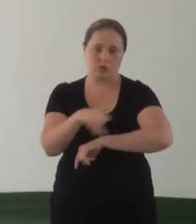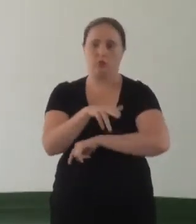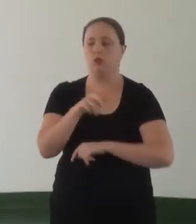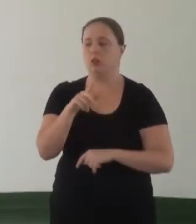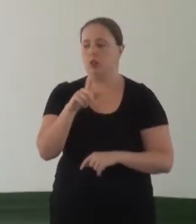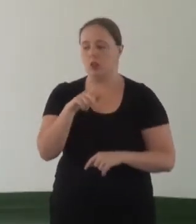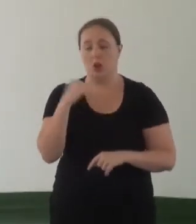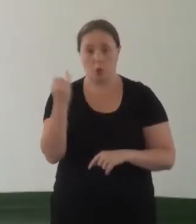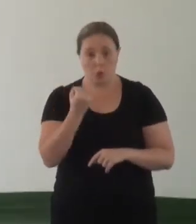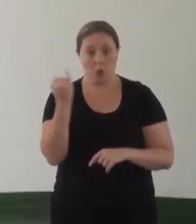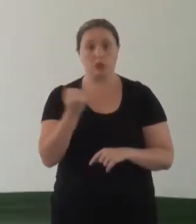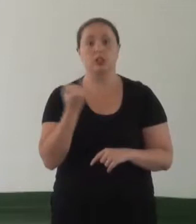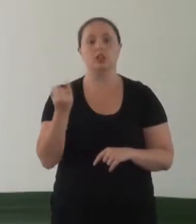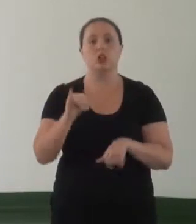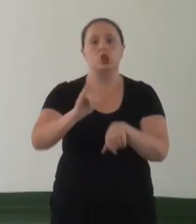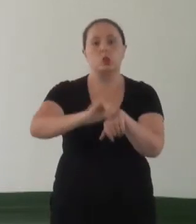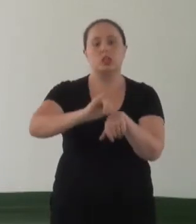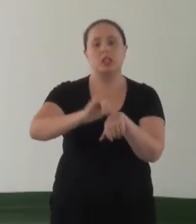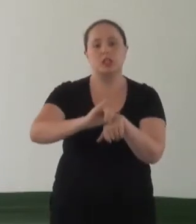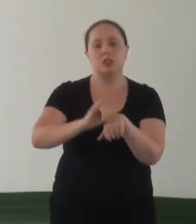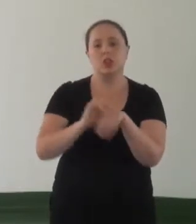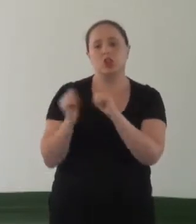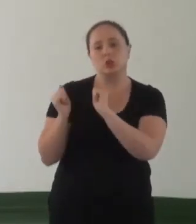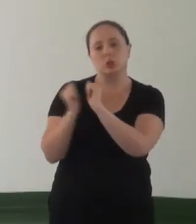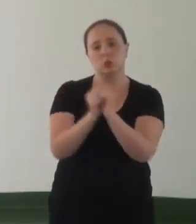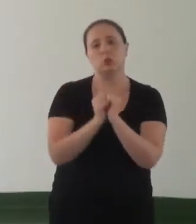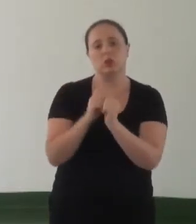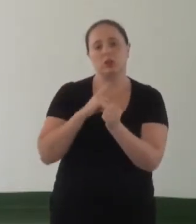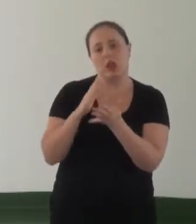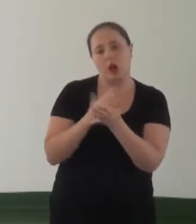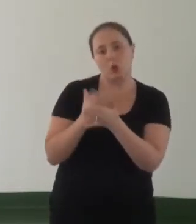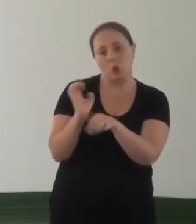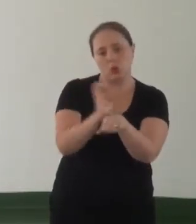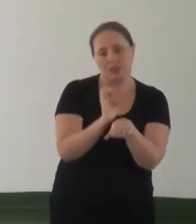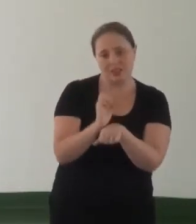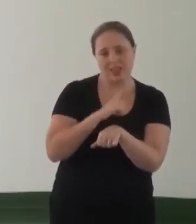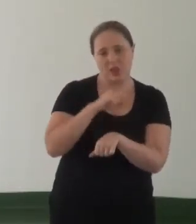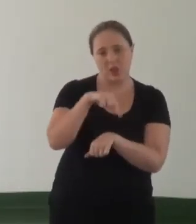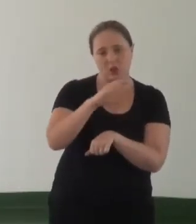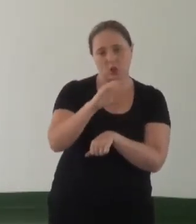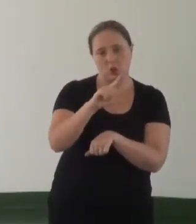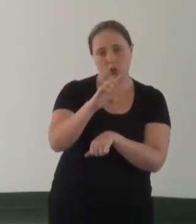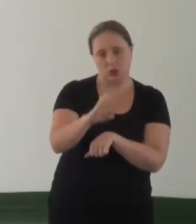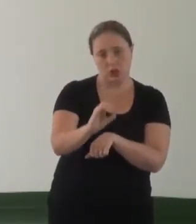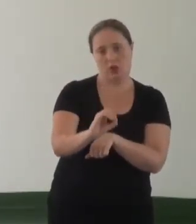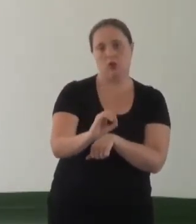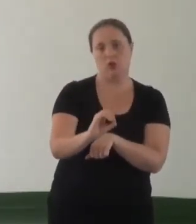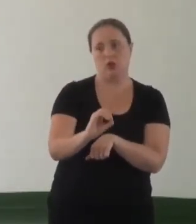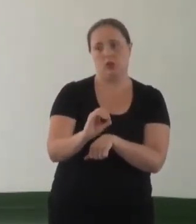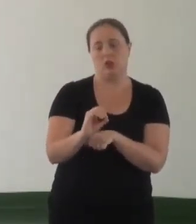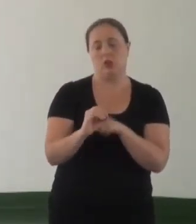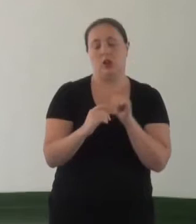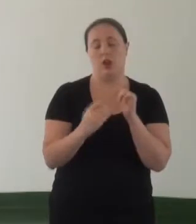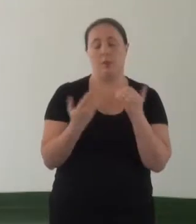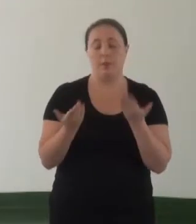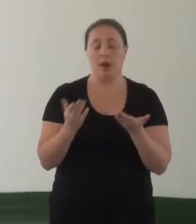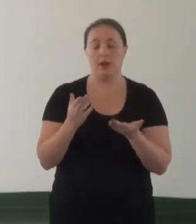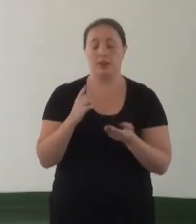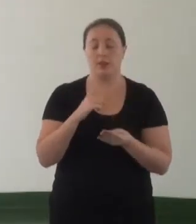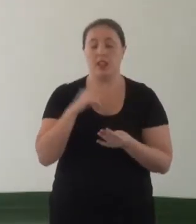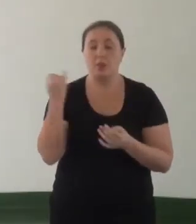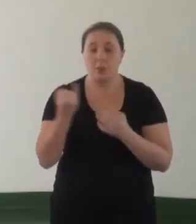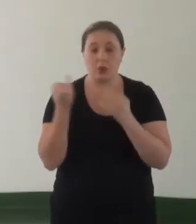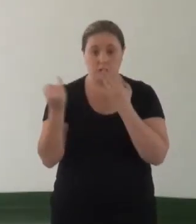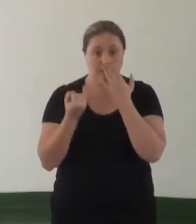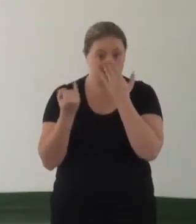importância que esse Centro, que junto com esse Centro também tem alguns estados que tem os núcleos ativos da importância. Então, que